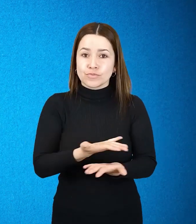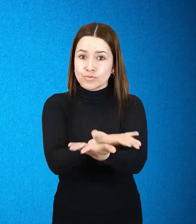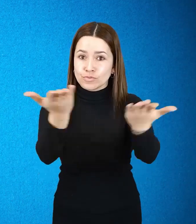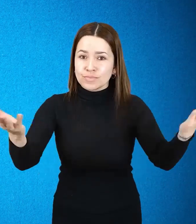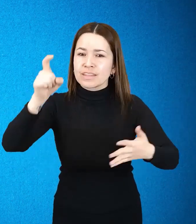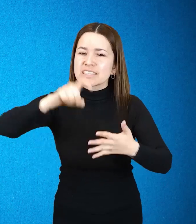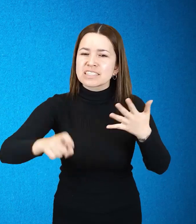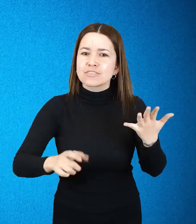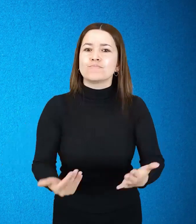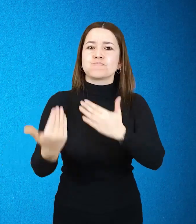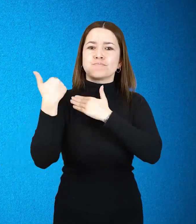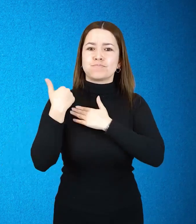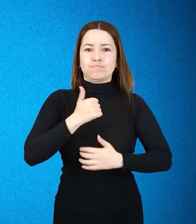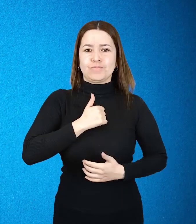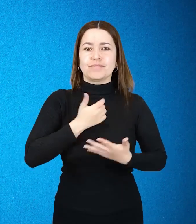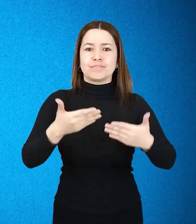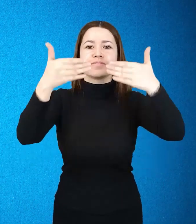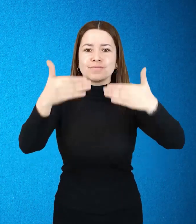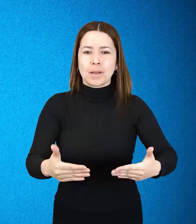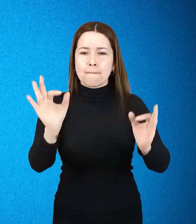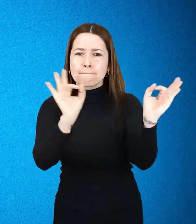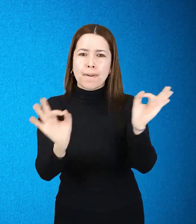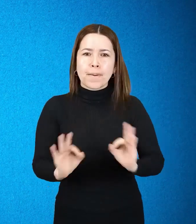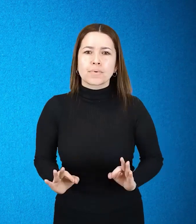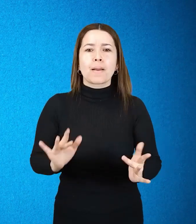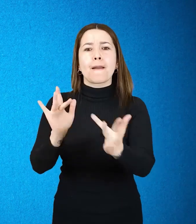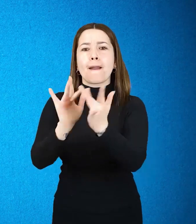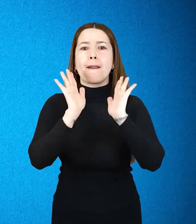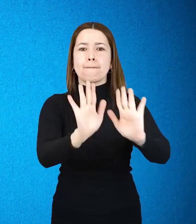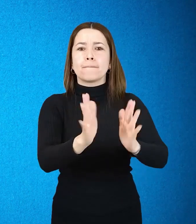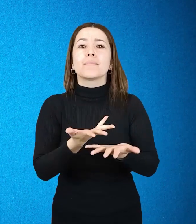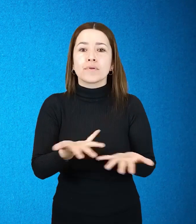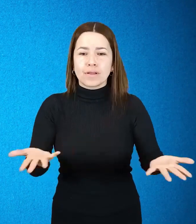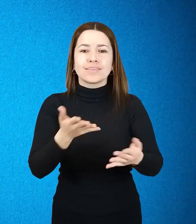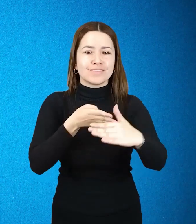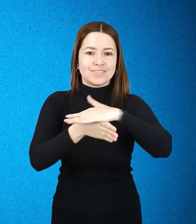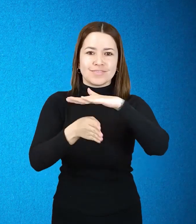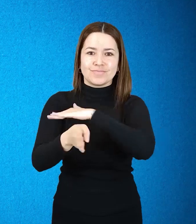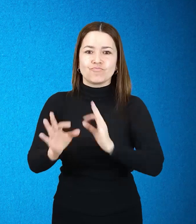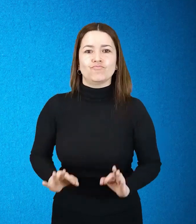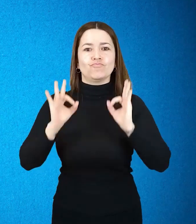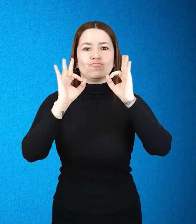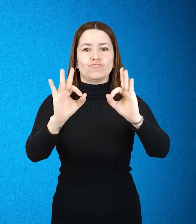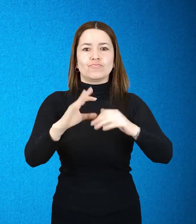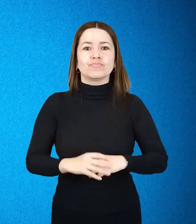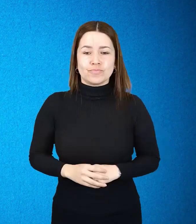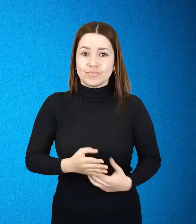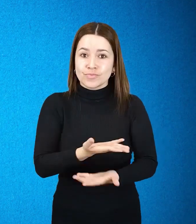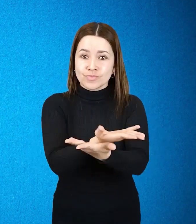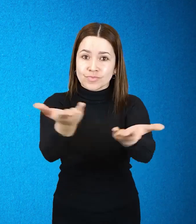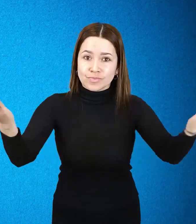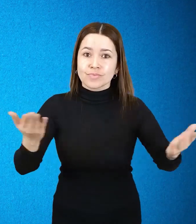solicitando y que sean su voluntad. Estas entidades deben asegurar los ajustes razonables para la atención